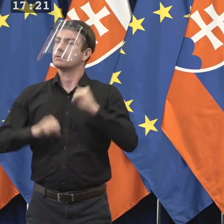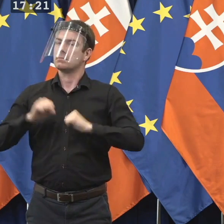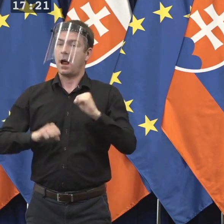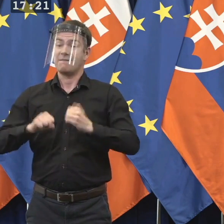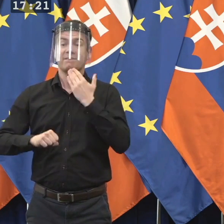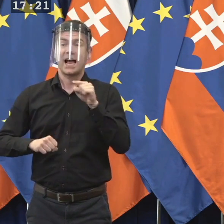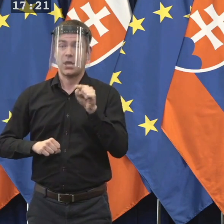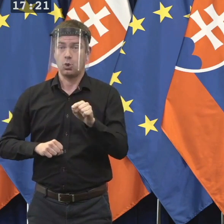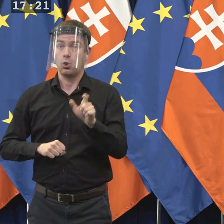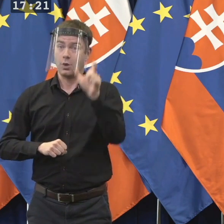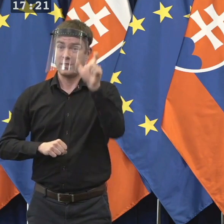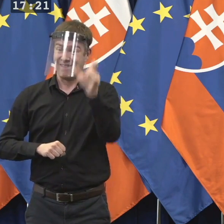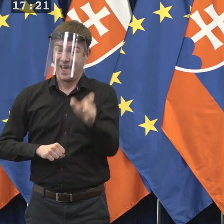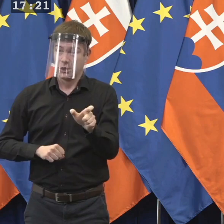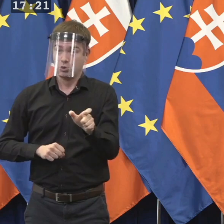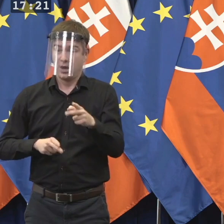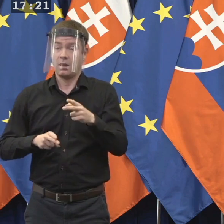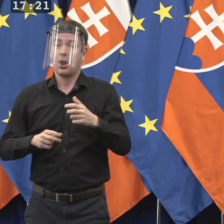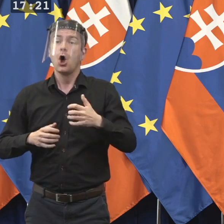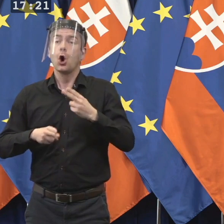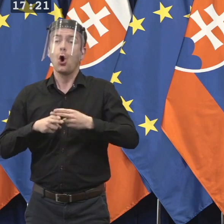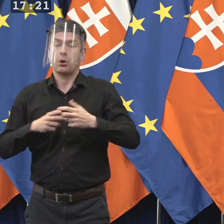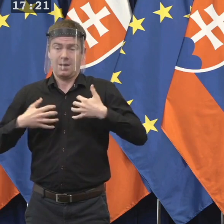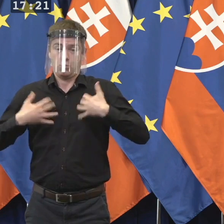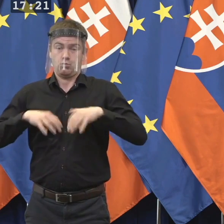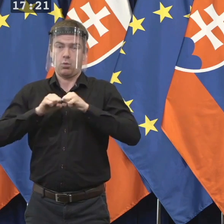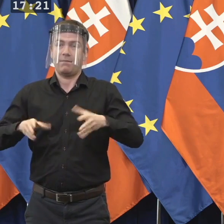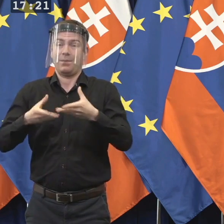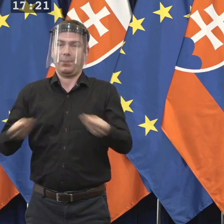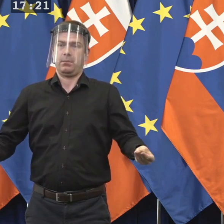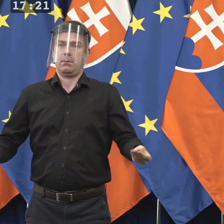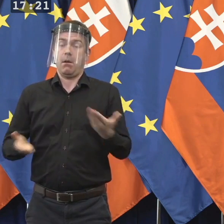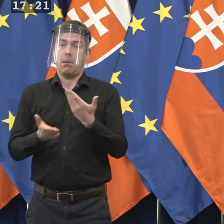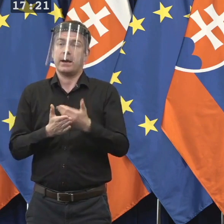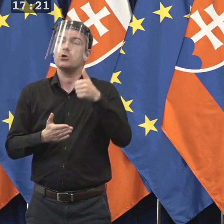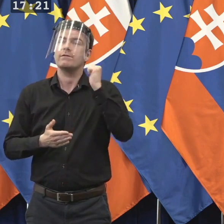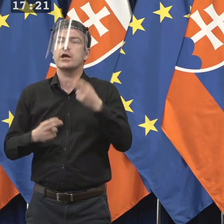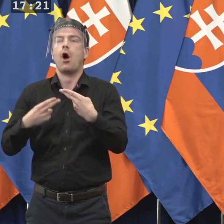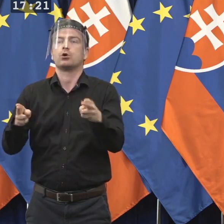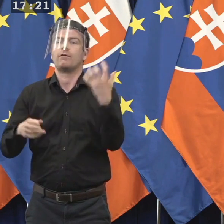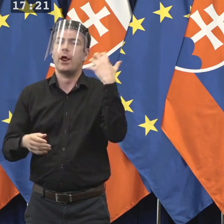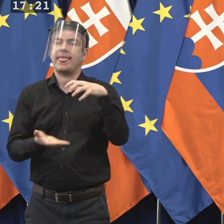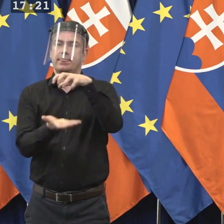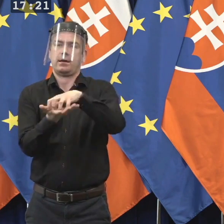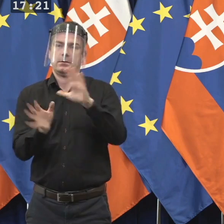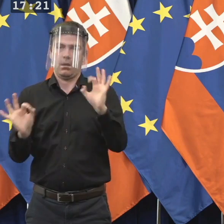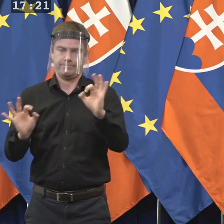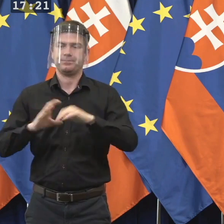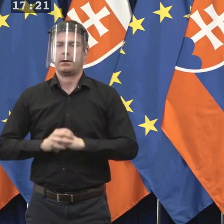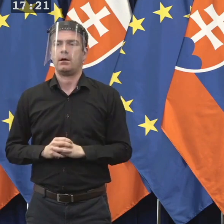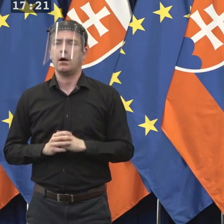testujeme ďalej. Je to jedno z tých ohniskov a ohrození, ktoré na Slovensku máme a z tohto pohľadu áno.